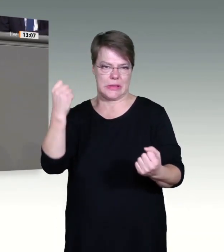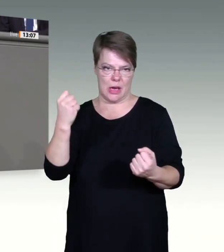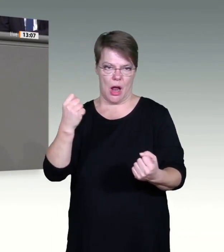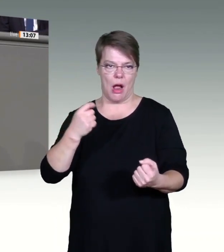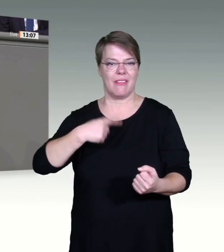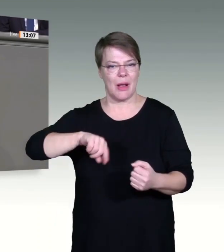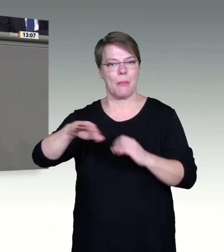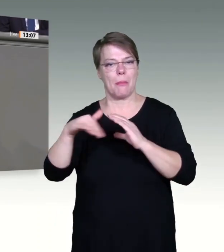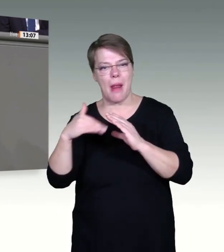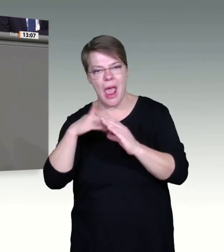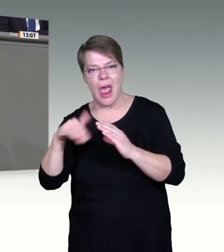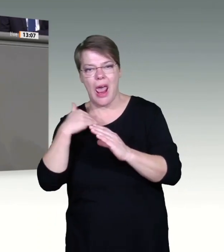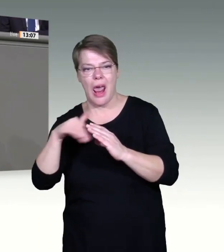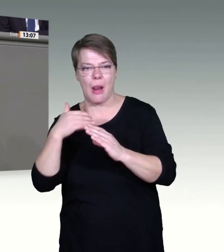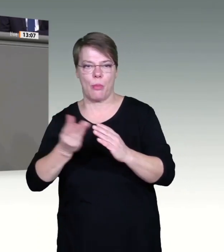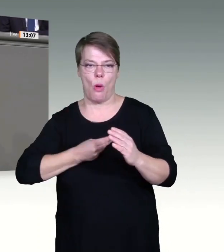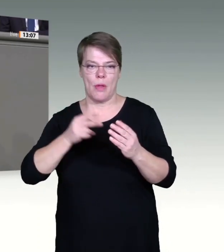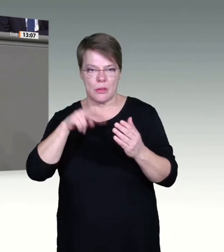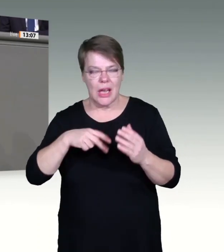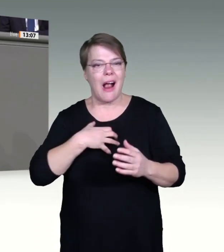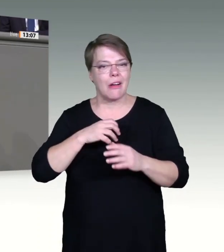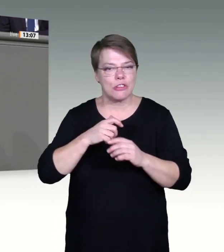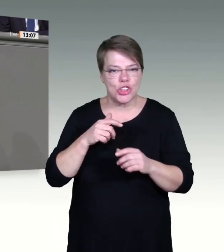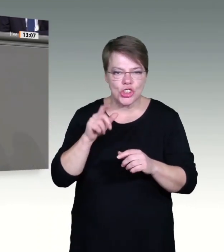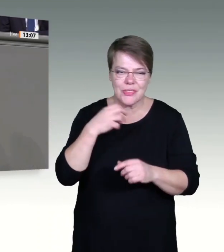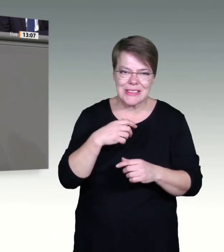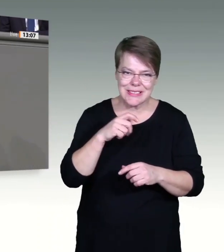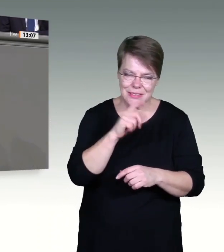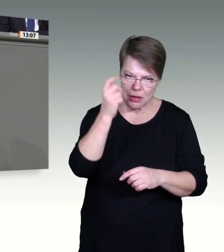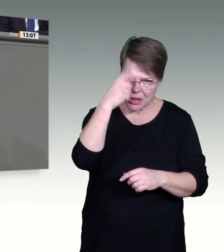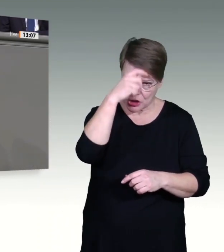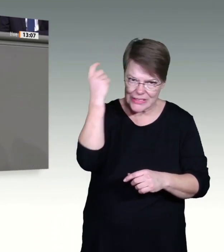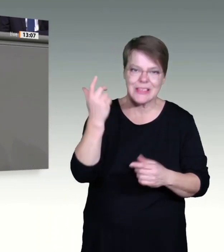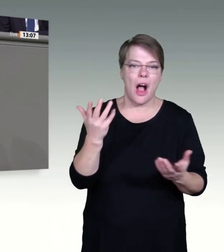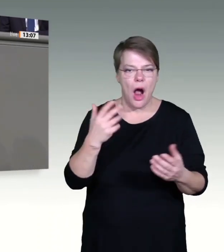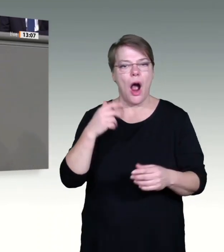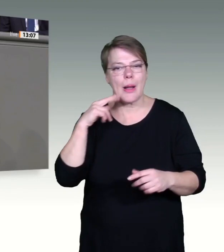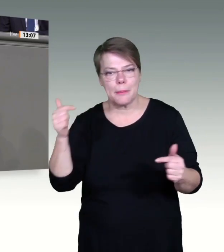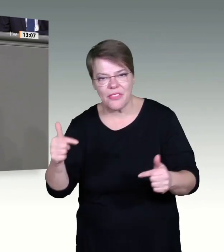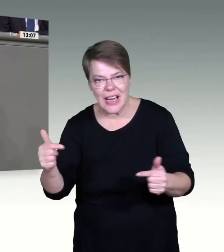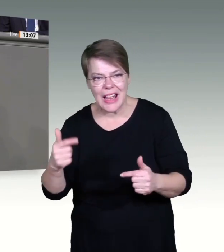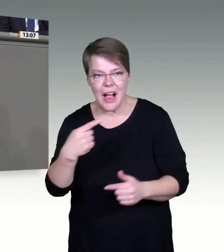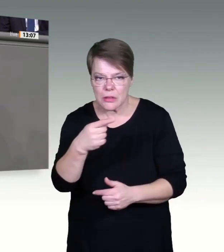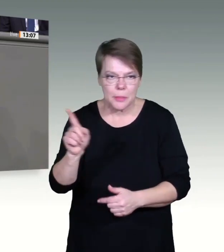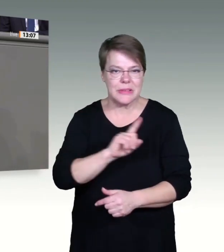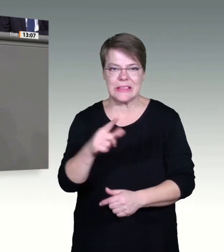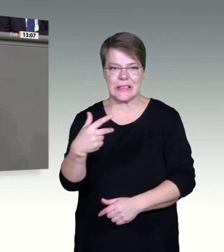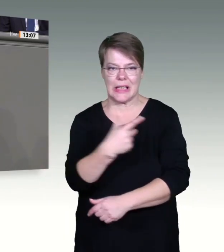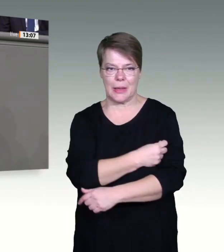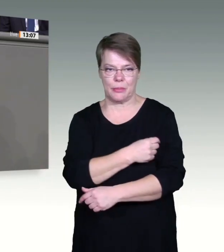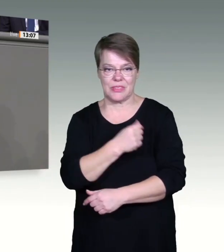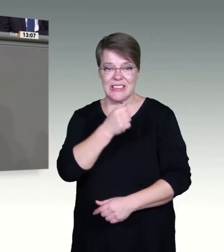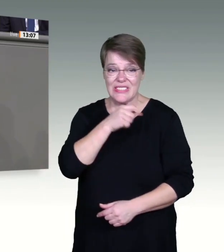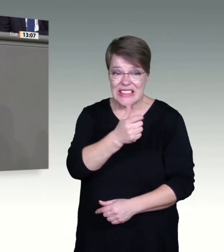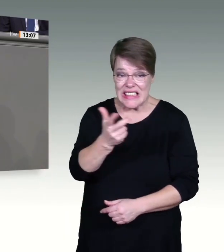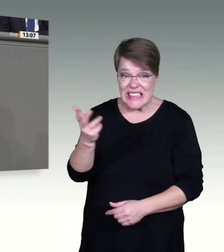behaupteter späterer Unfruchtbarkeit oder schlicht dem Auftreten von Nebenwirkungen. Ich kann das nachvollziehen.